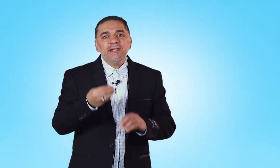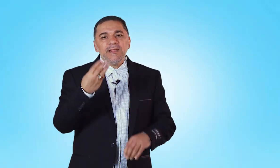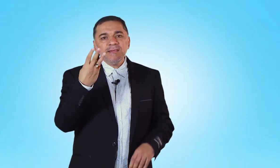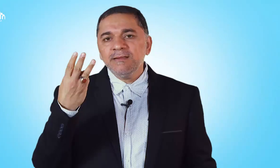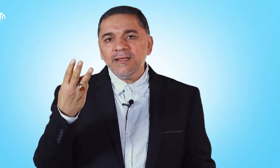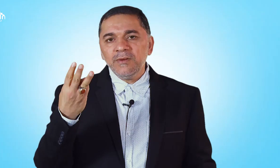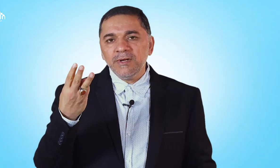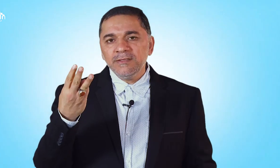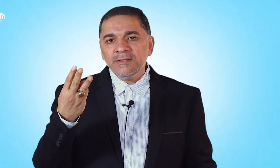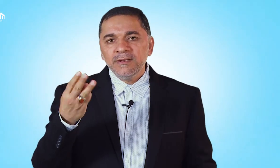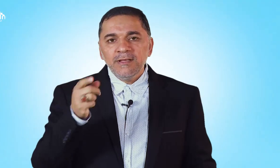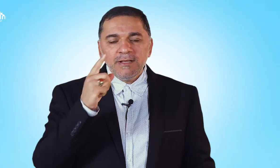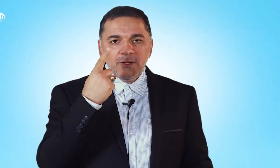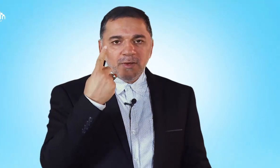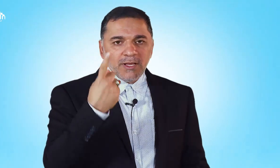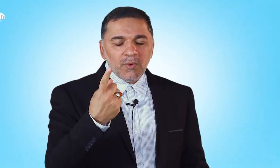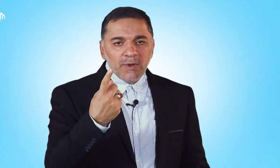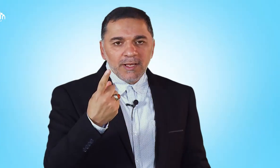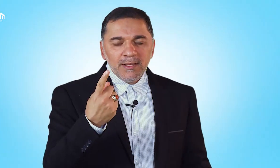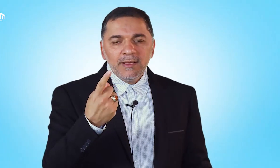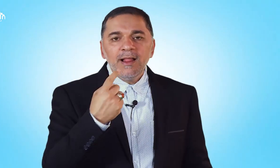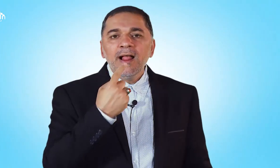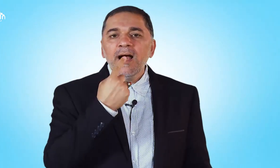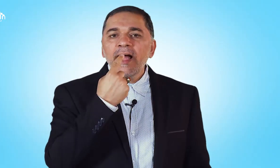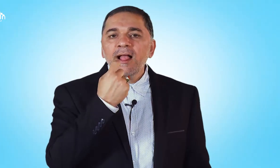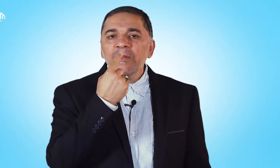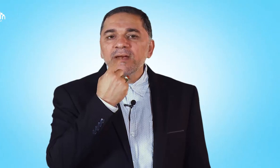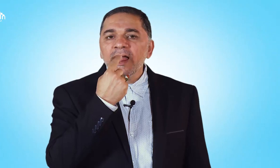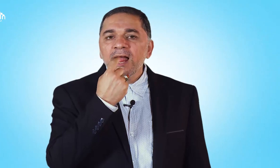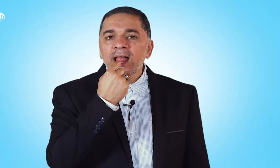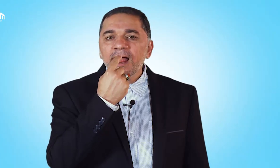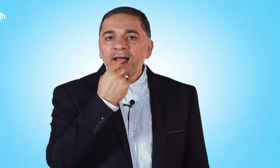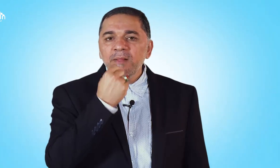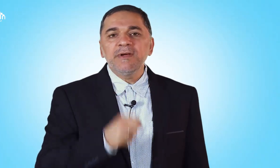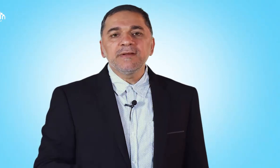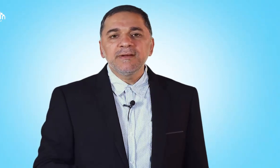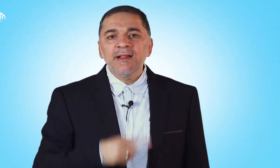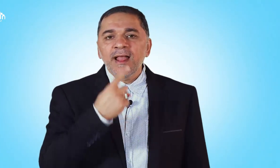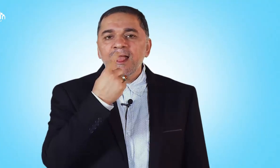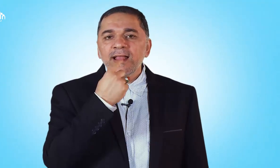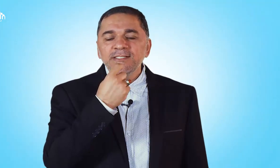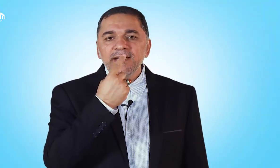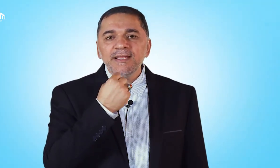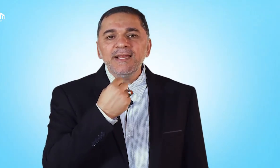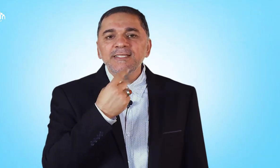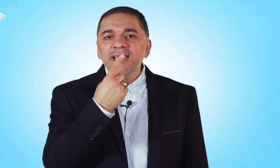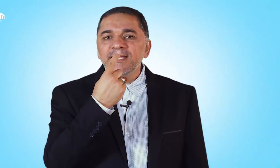ثلاثة ألوان اللون الأول أحمر أحمر إشارة إلى اللسان